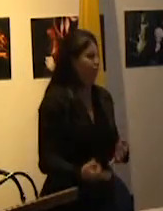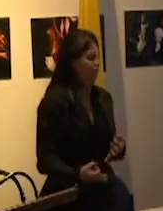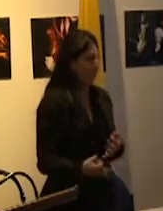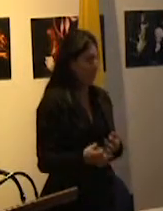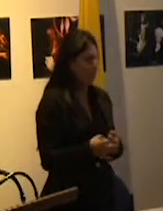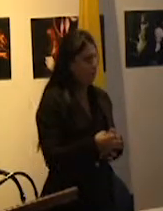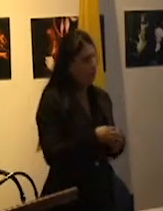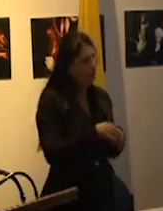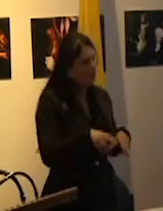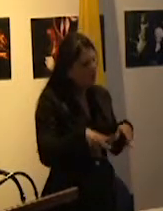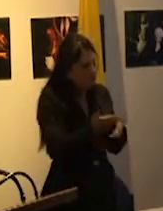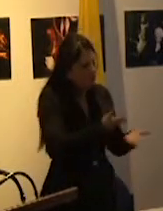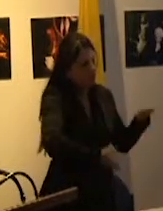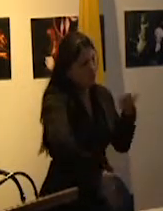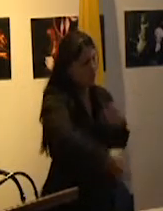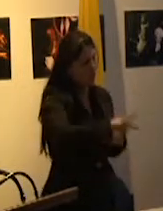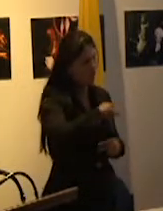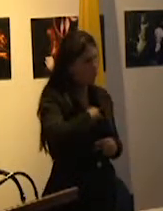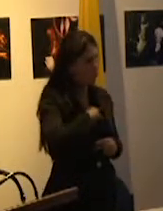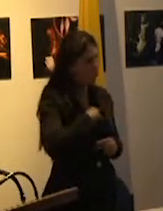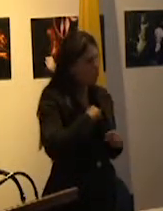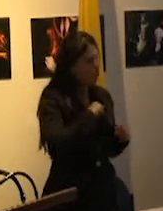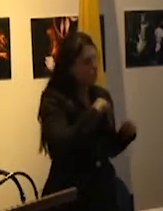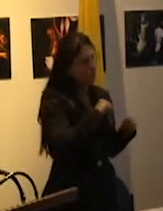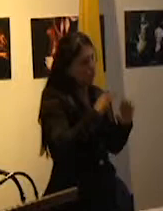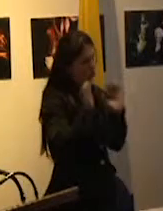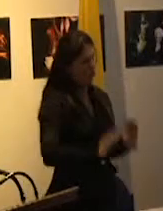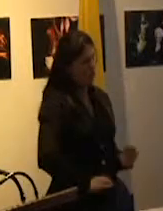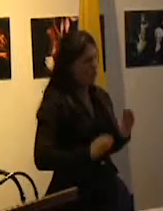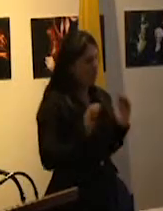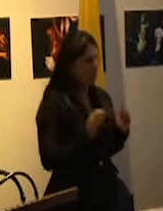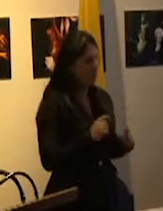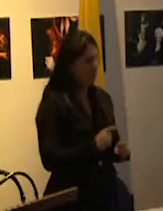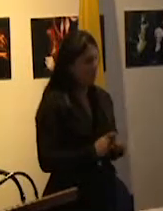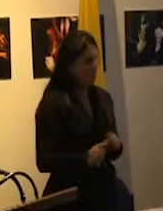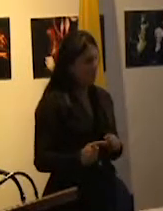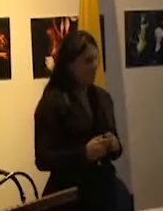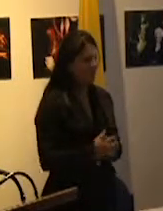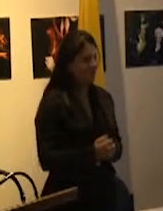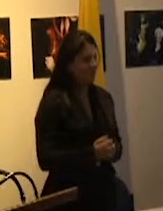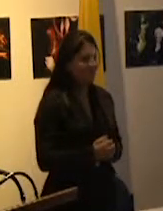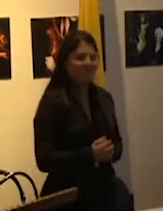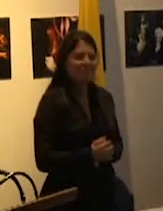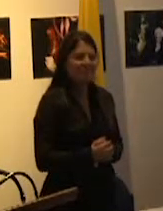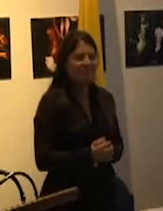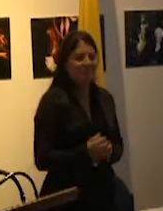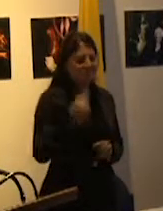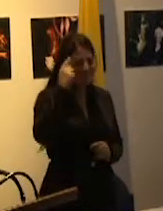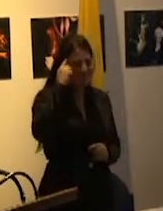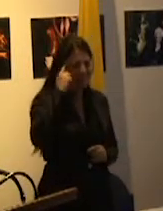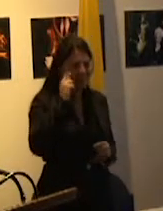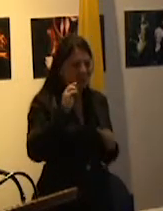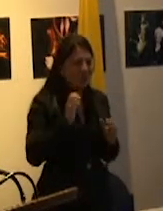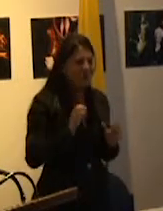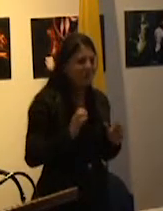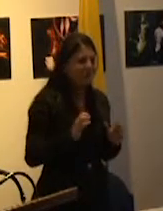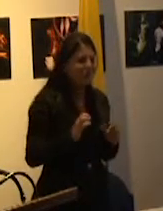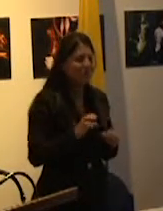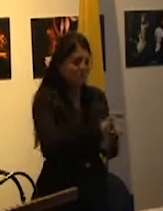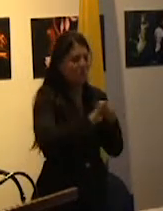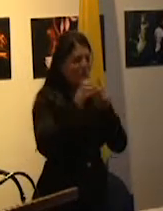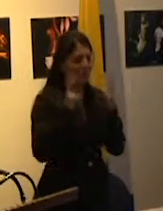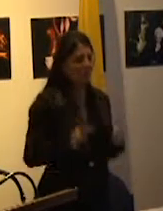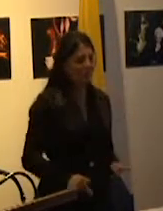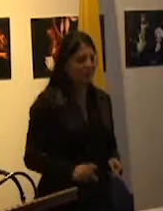una socialización ciudadana pero considerando que existen desigualdades de orden natural